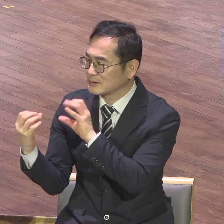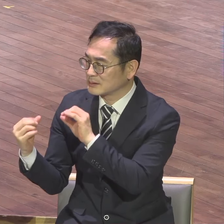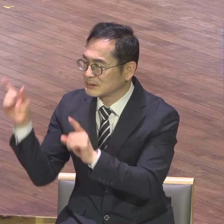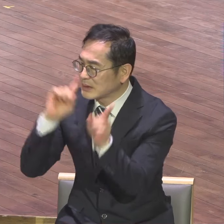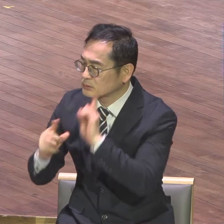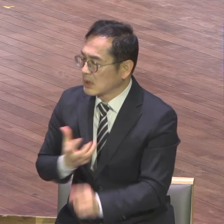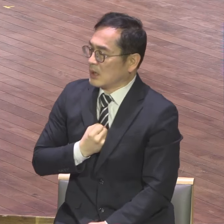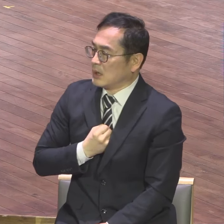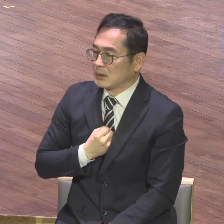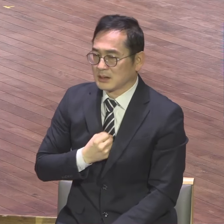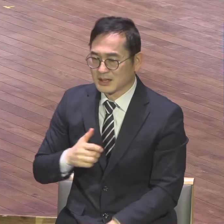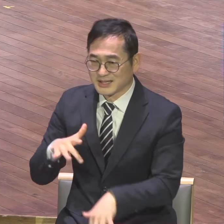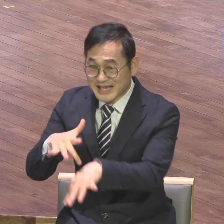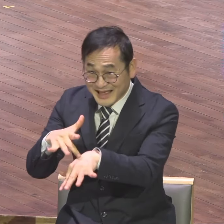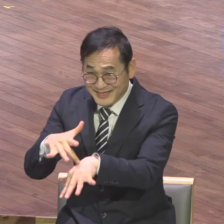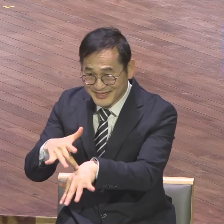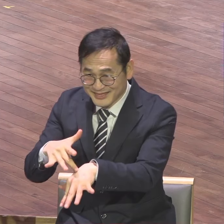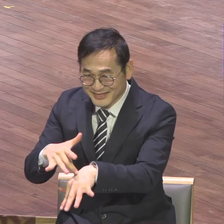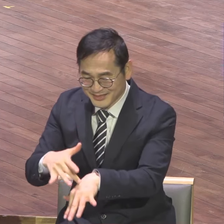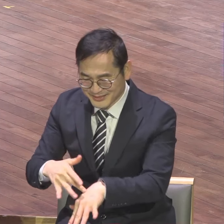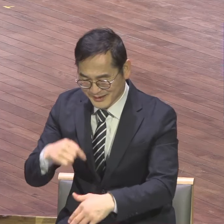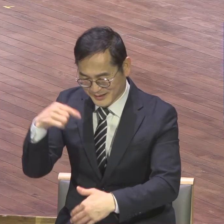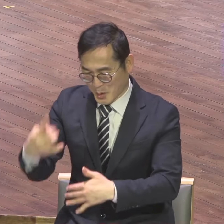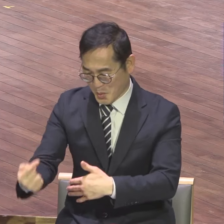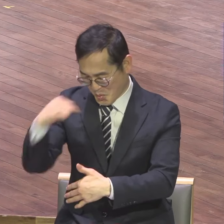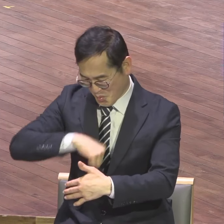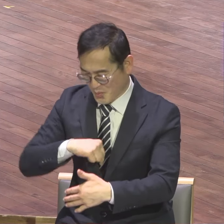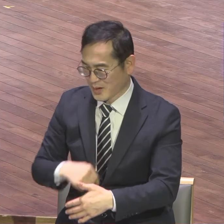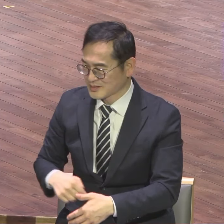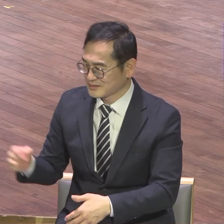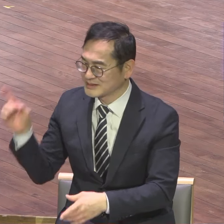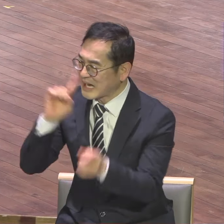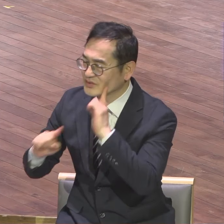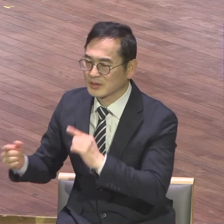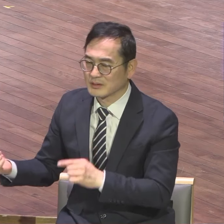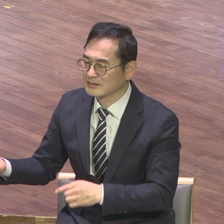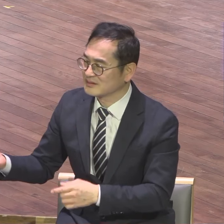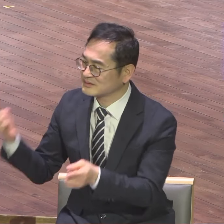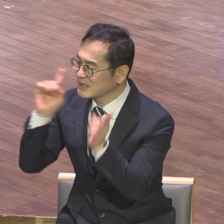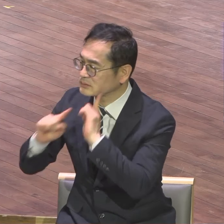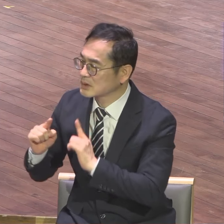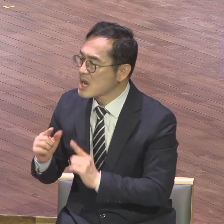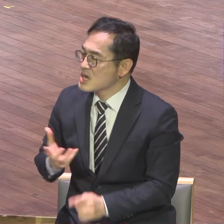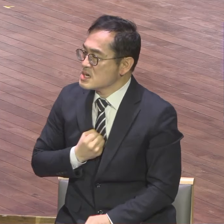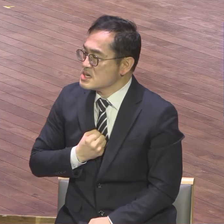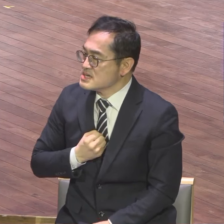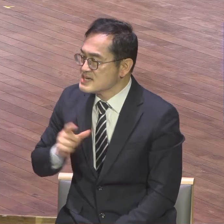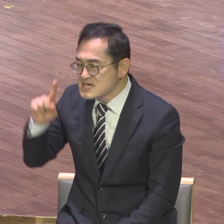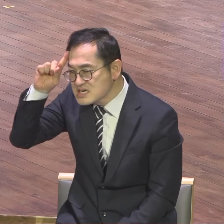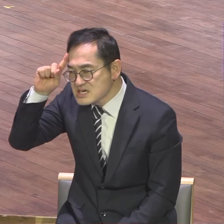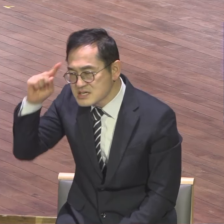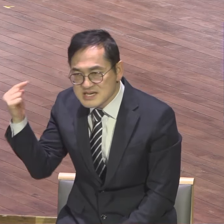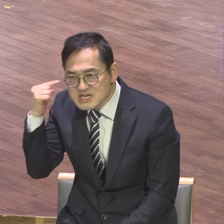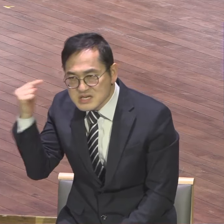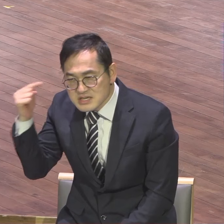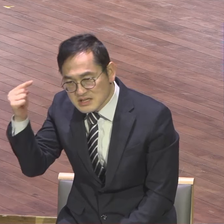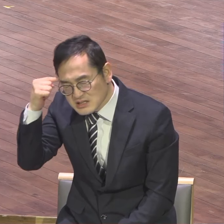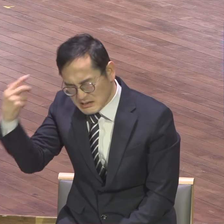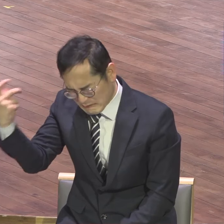본론에 집중하시기 바랍니다. 내게 주신 청정의 직분 감당하는 것 이게